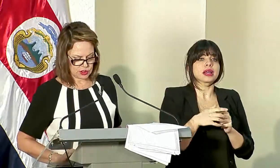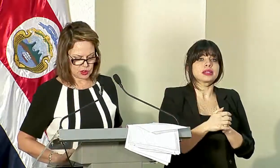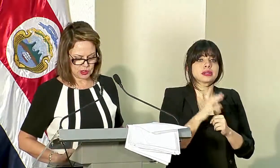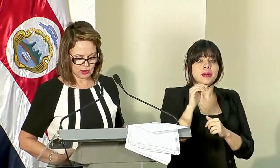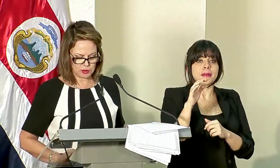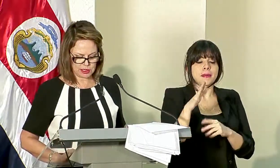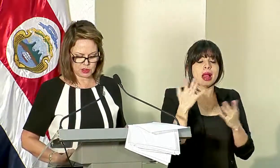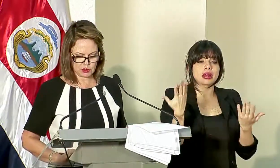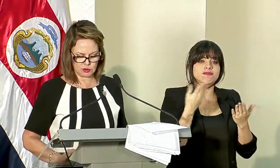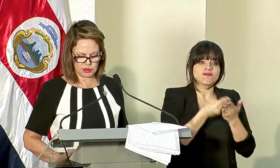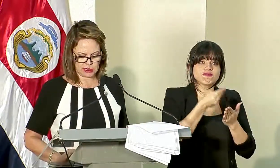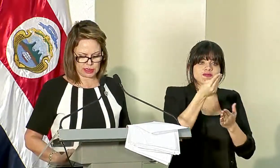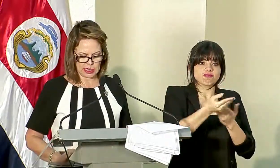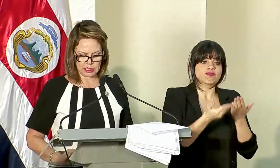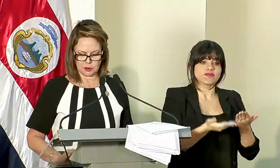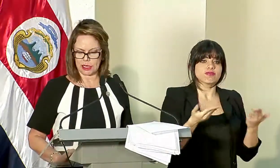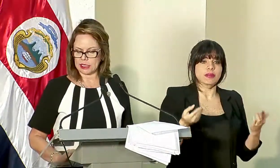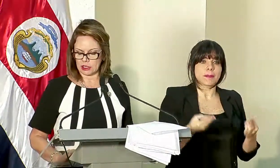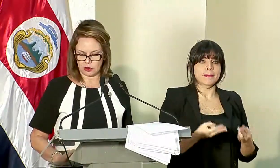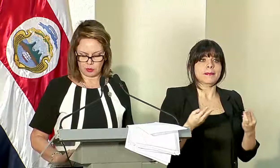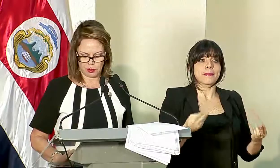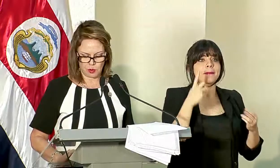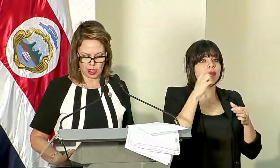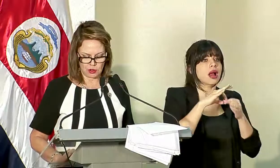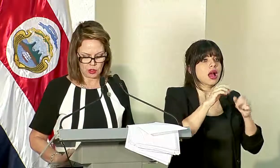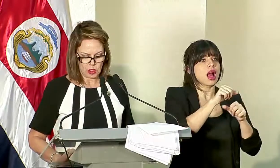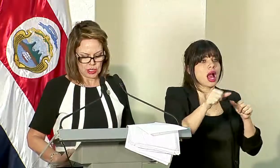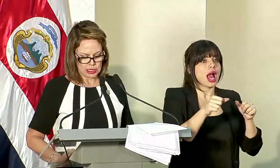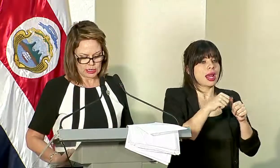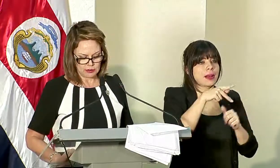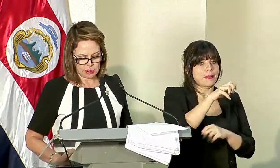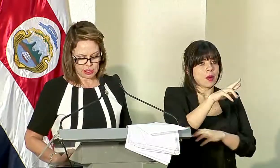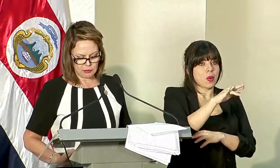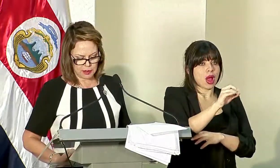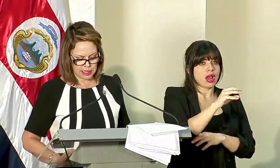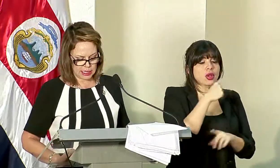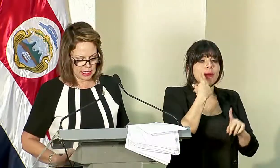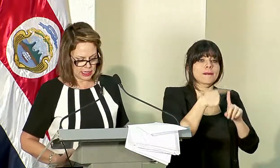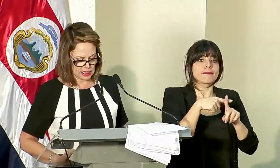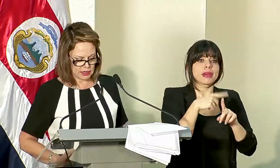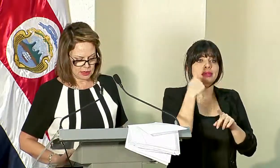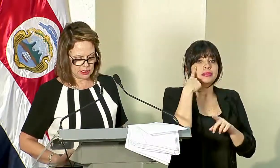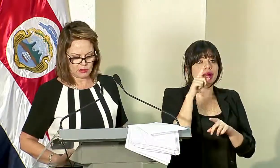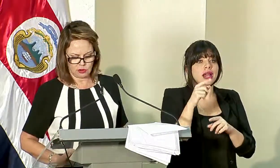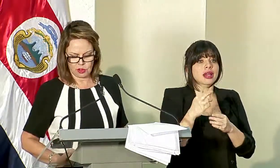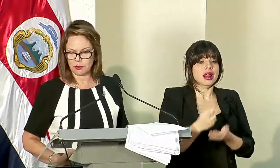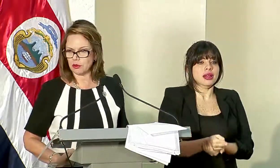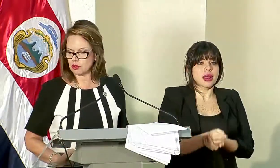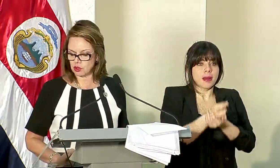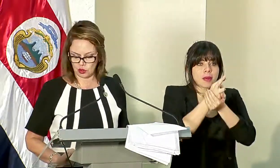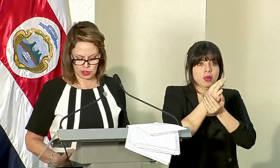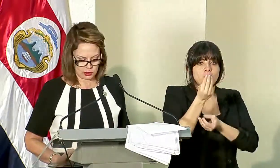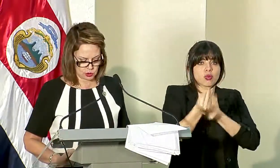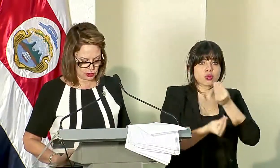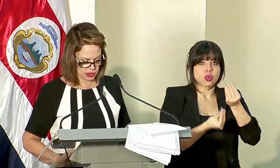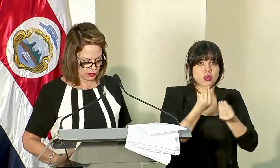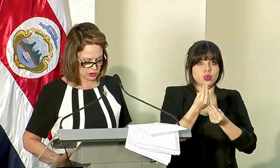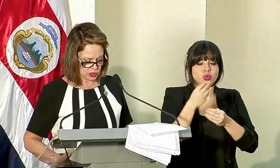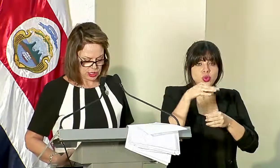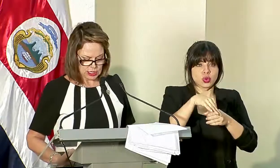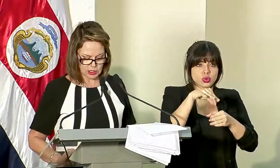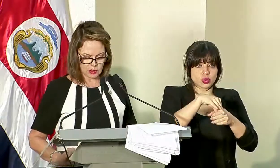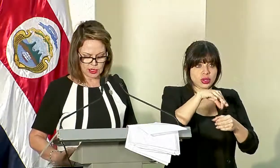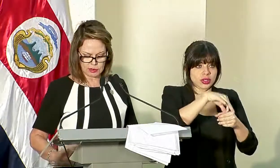MAC, hemos hecho la compra de insumos materiales para el sector pecuario y también para la rehabilitación y producción de los